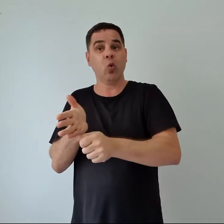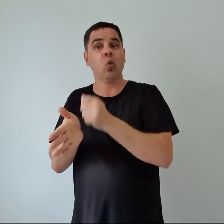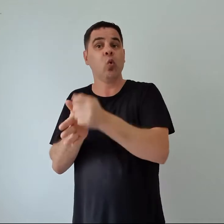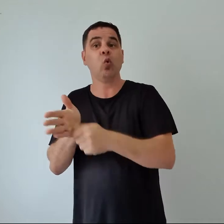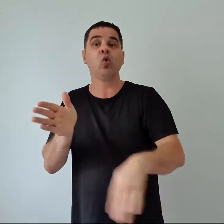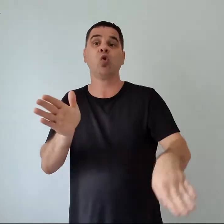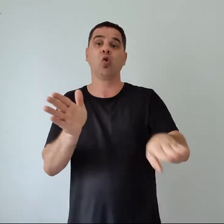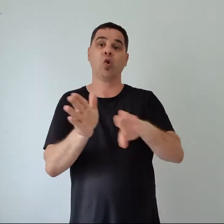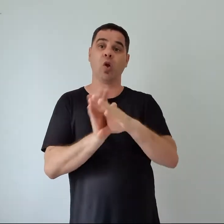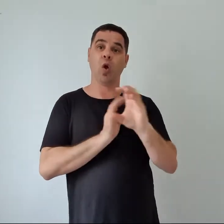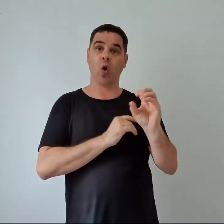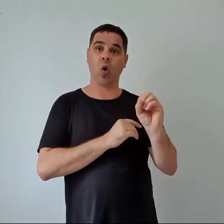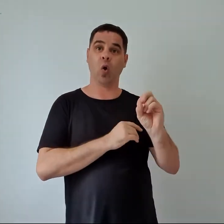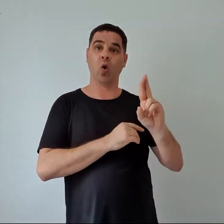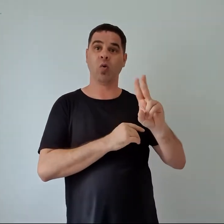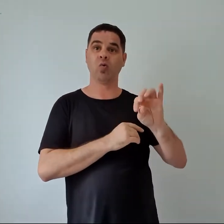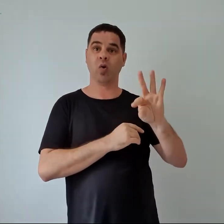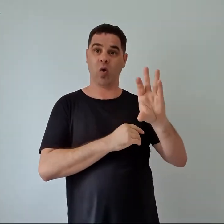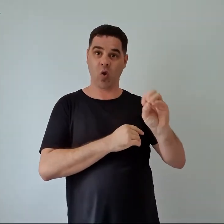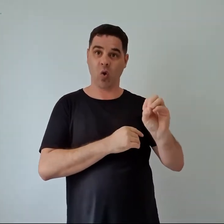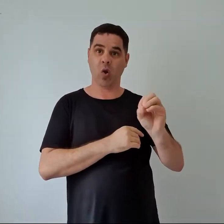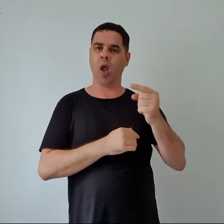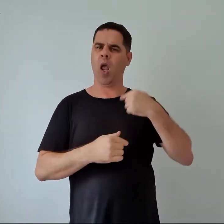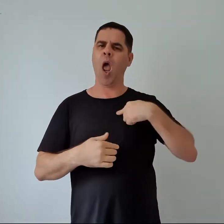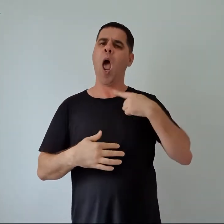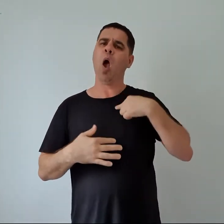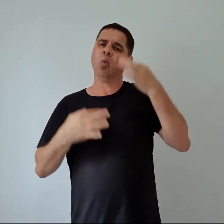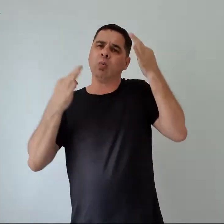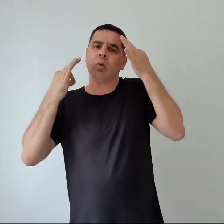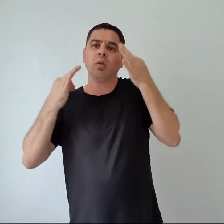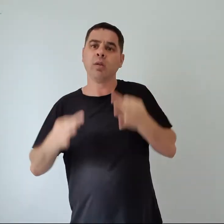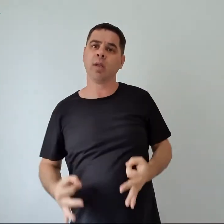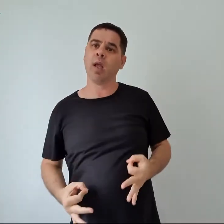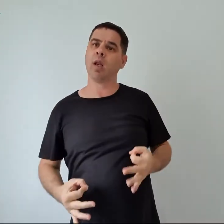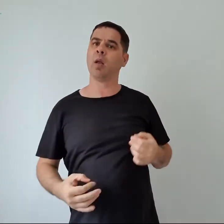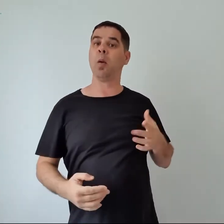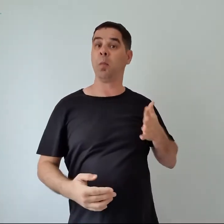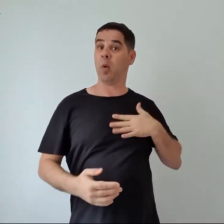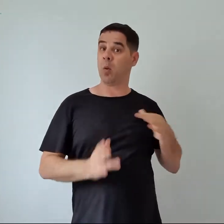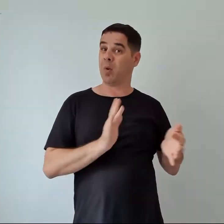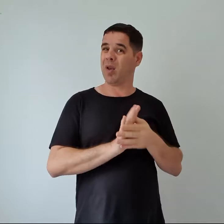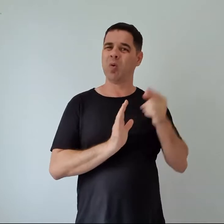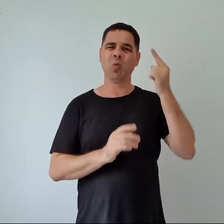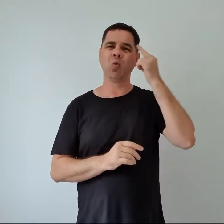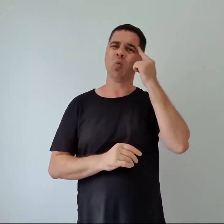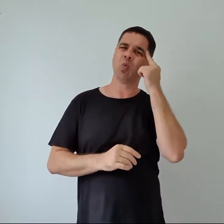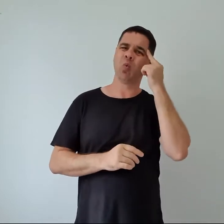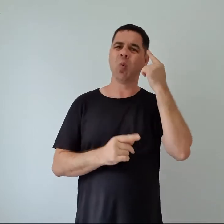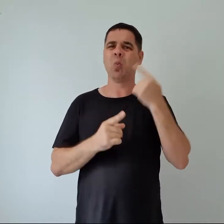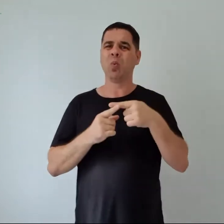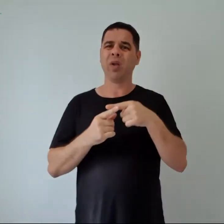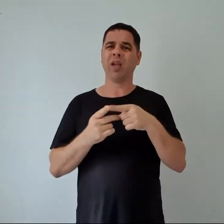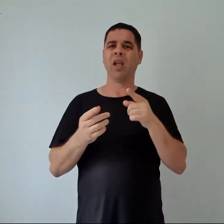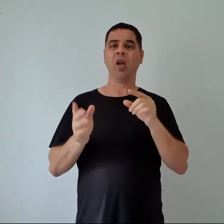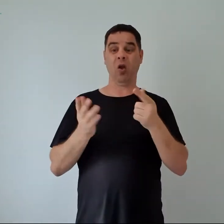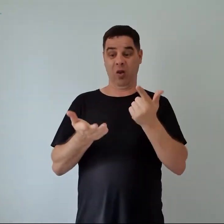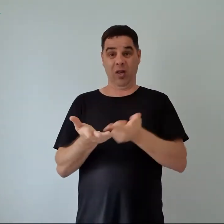Orvieto. Lil, convicta. Ele um pouco cético, afinal, Lil tinha sido escrito cinco anos